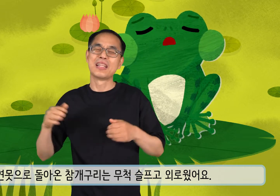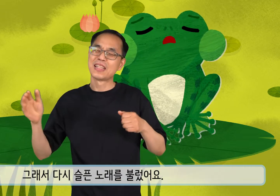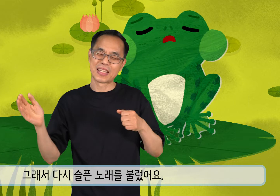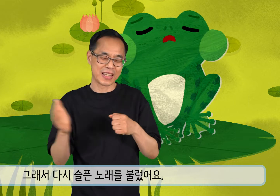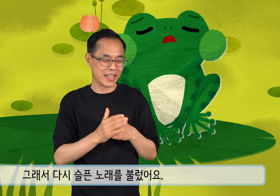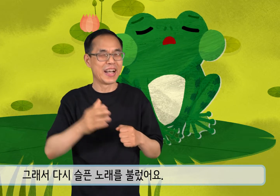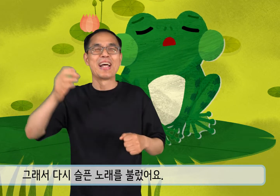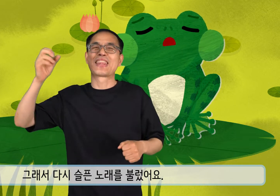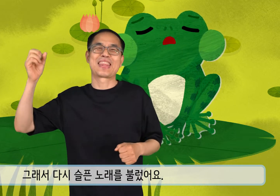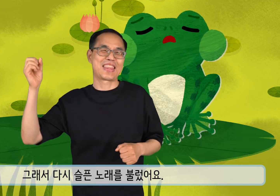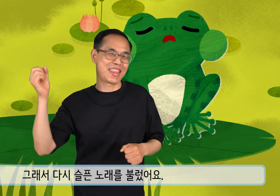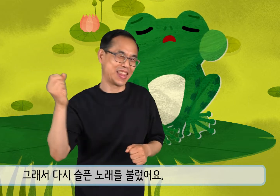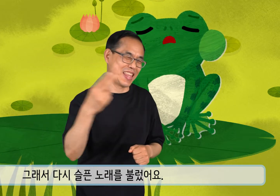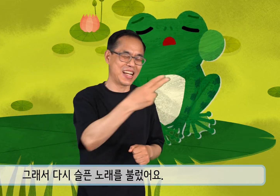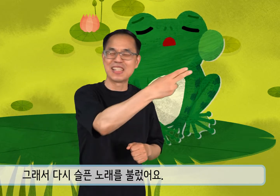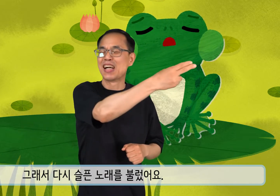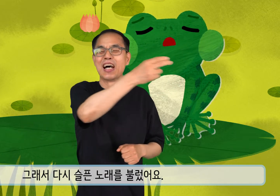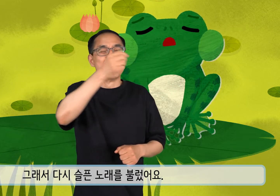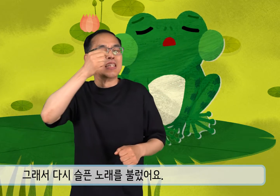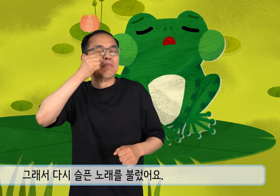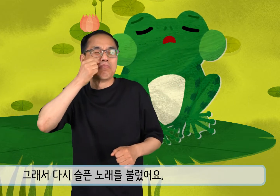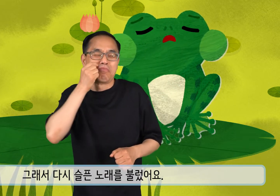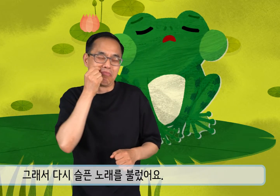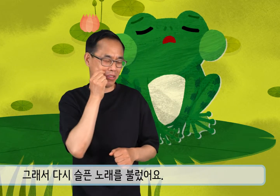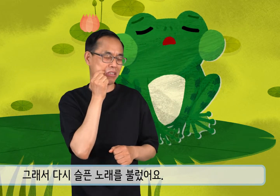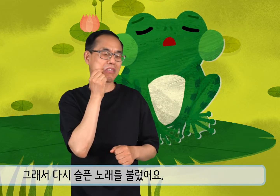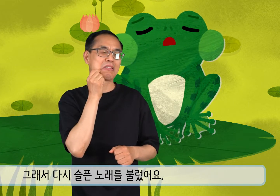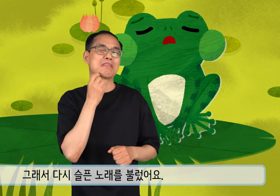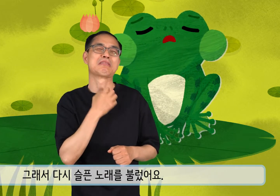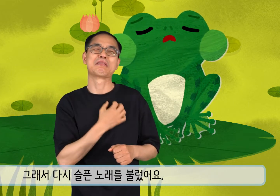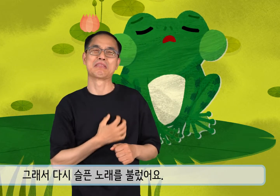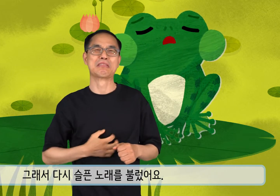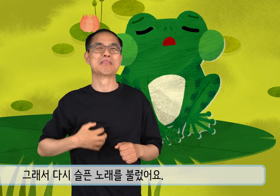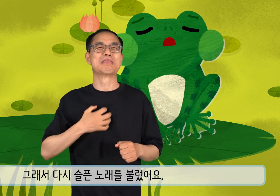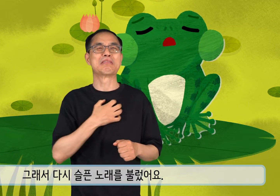그래서 다시 슬픈 노래를 불렀어요.